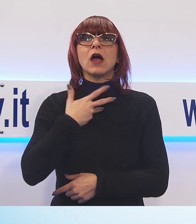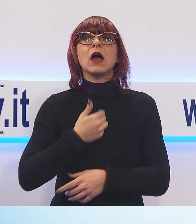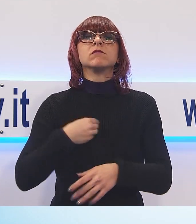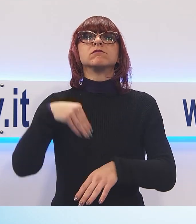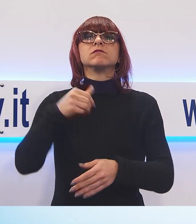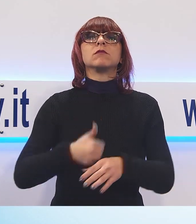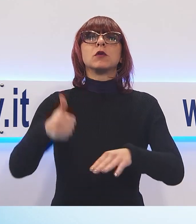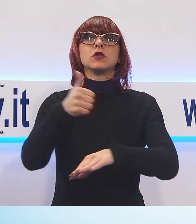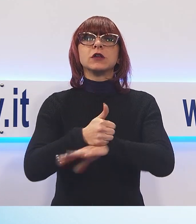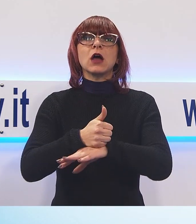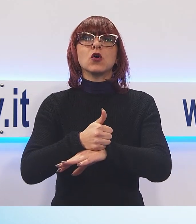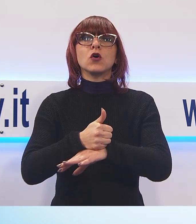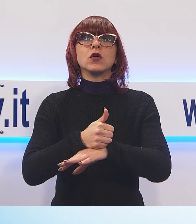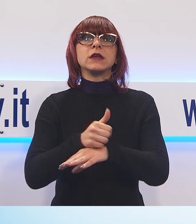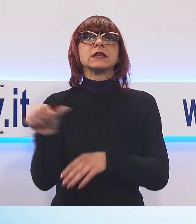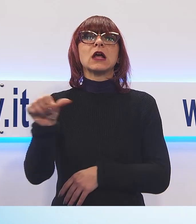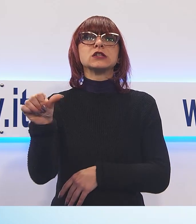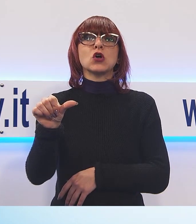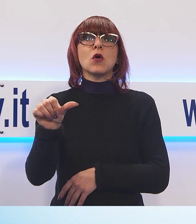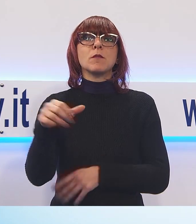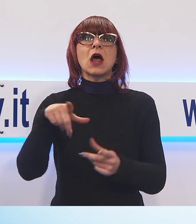giapponese premiato come la voce più bella.